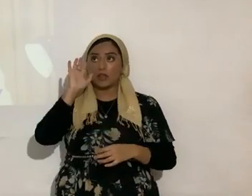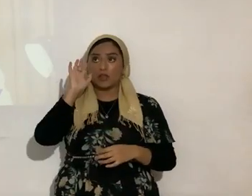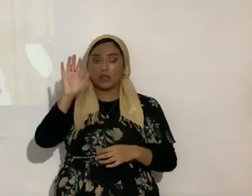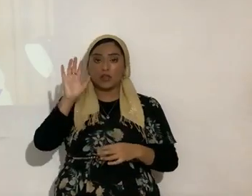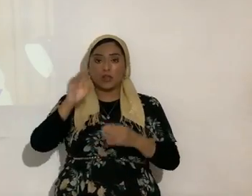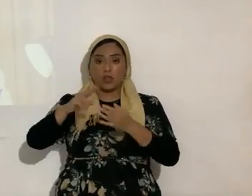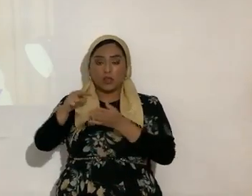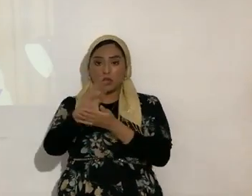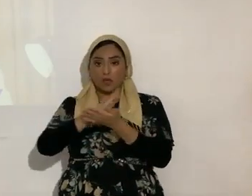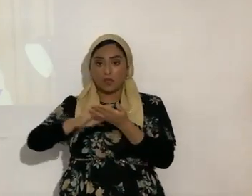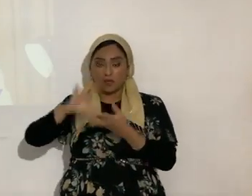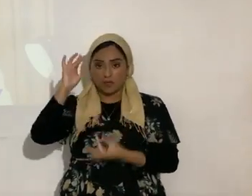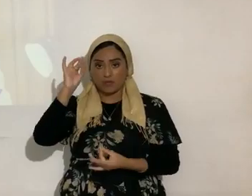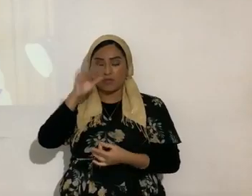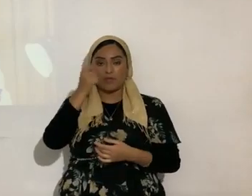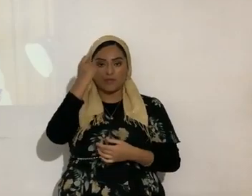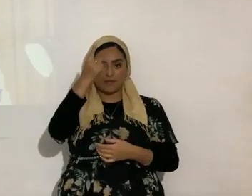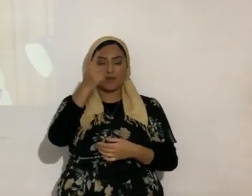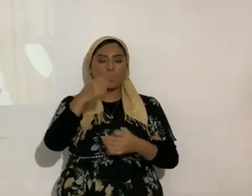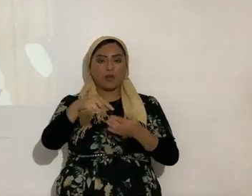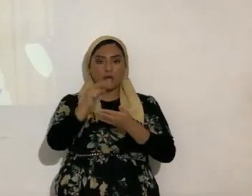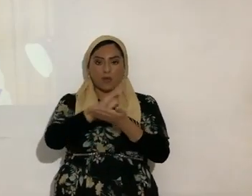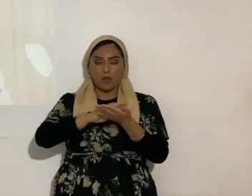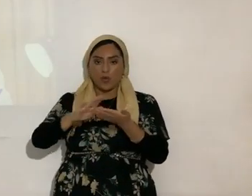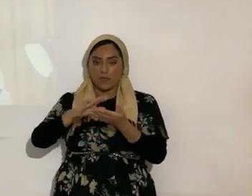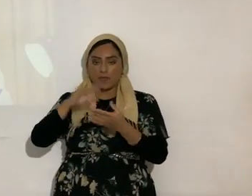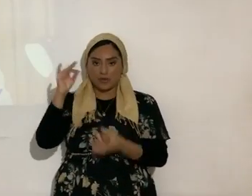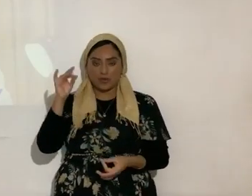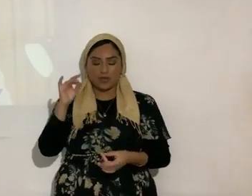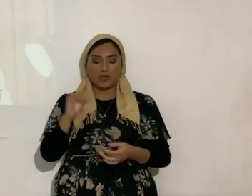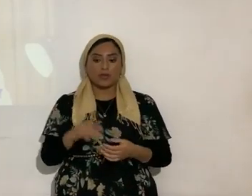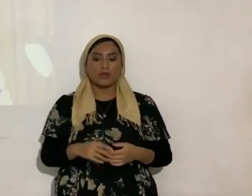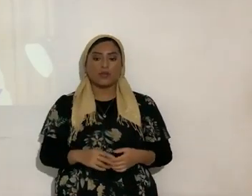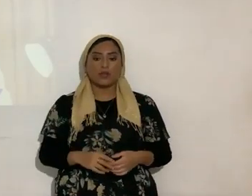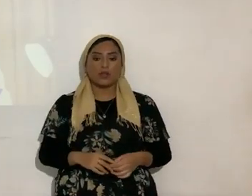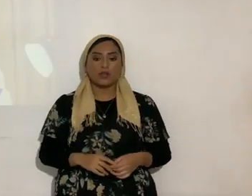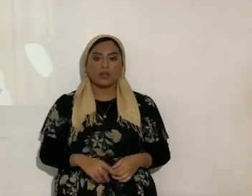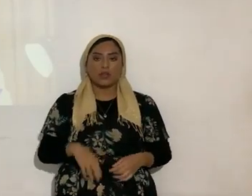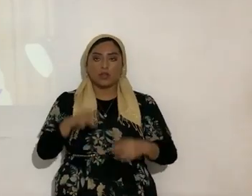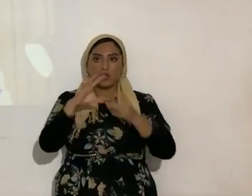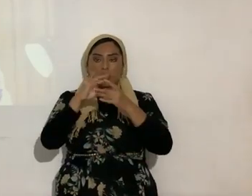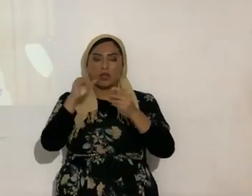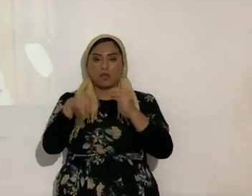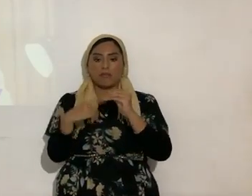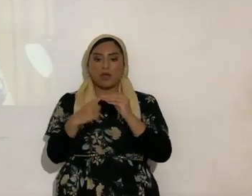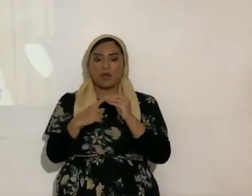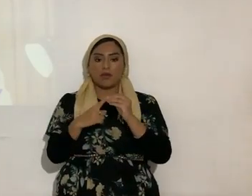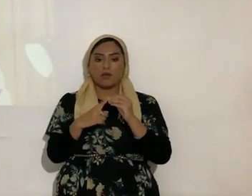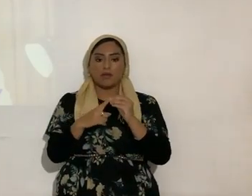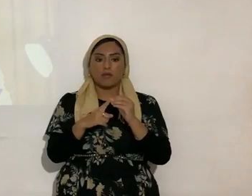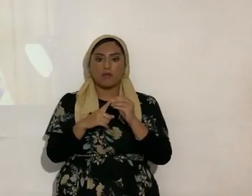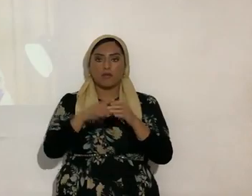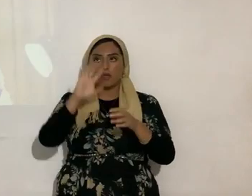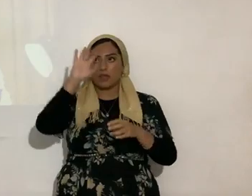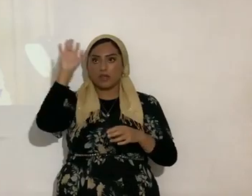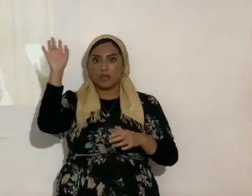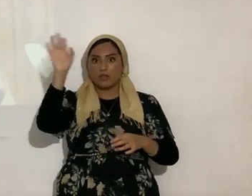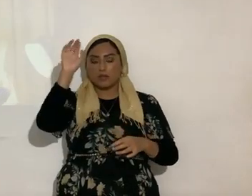el Espíritu de Yahweh, tú luego no dijiste como Espíritu Santo, pero lo correcto es Raja Codes, habla de lo intemporal en el tiempo. del tiempo.